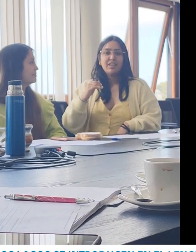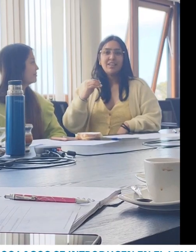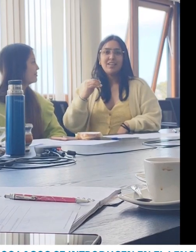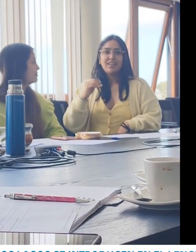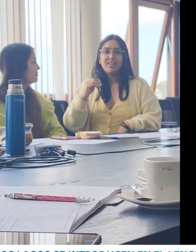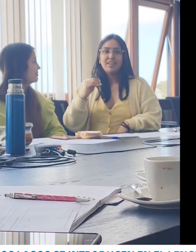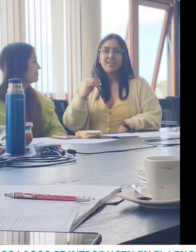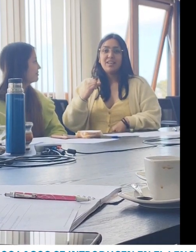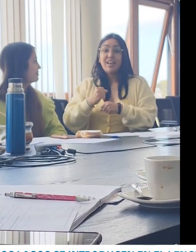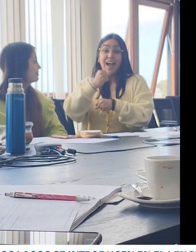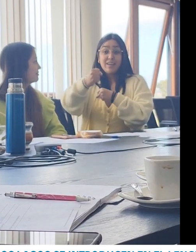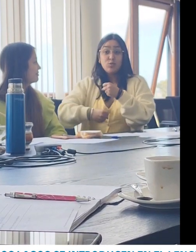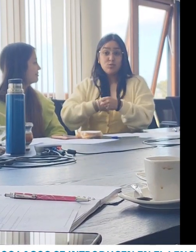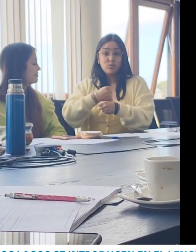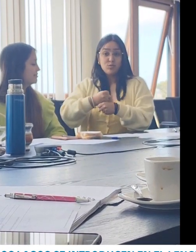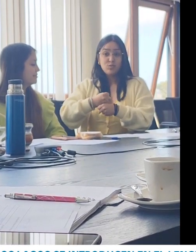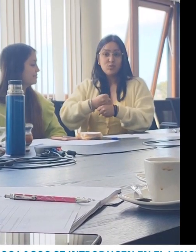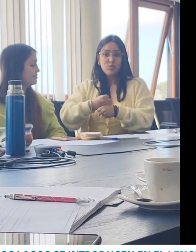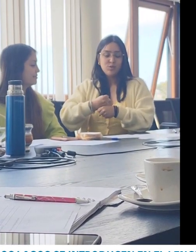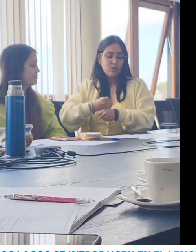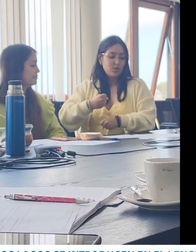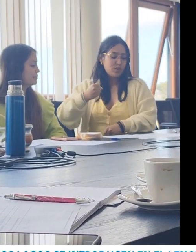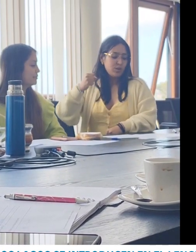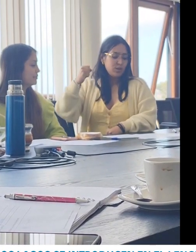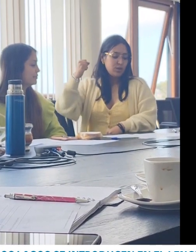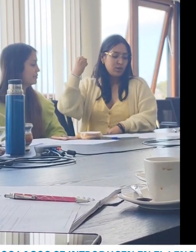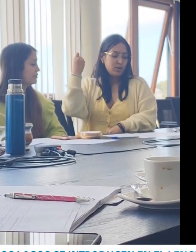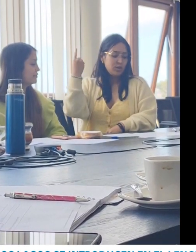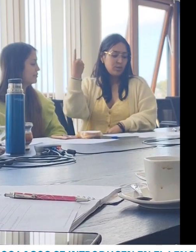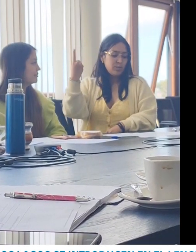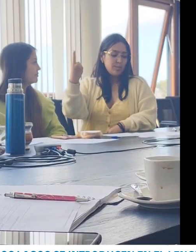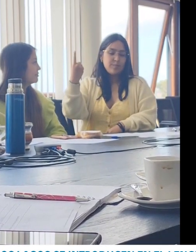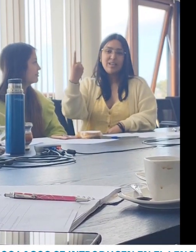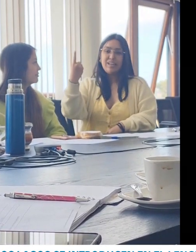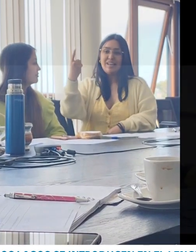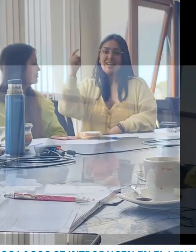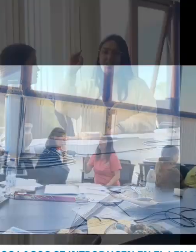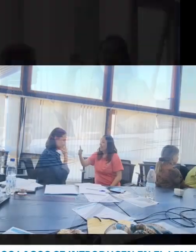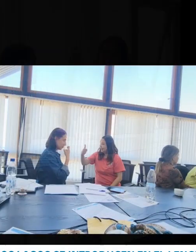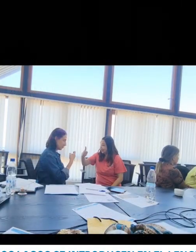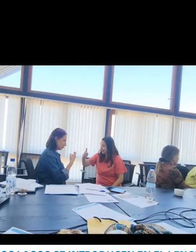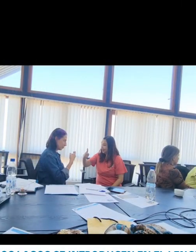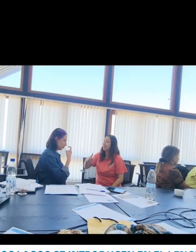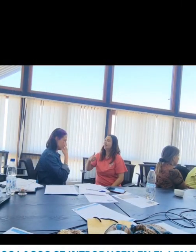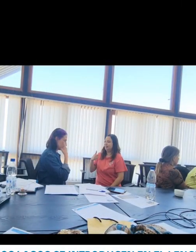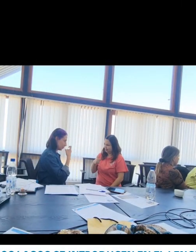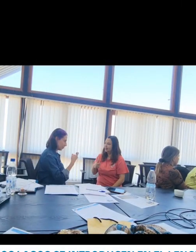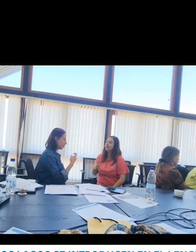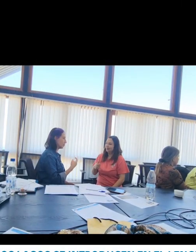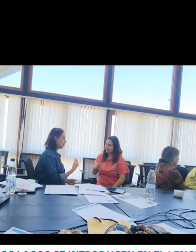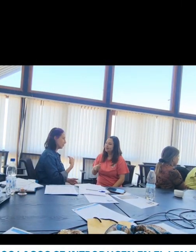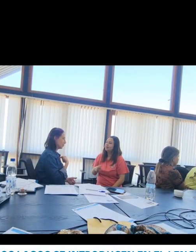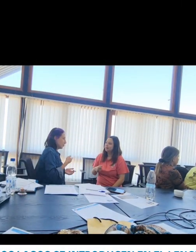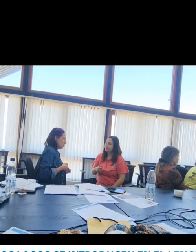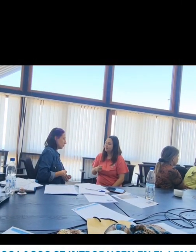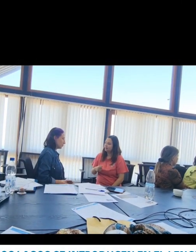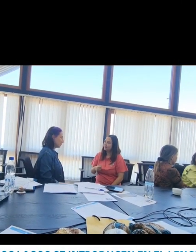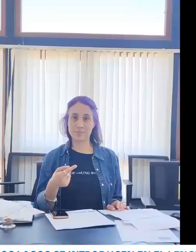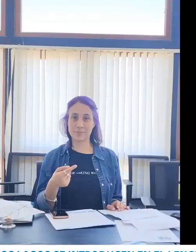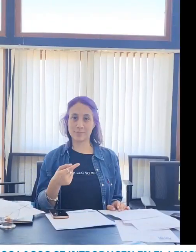Mellado, intérprete del Cialch, indicó que la ley 21.303 es la base y fundamento para que todos los servicios públicos tengan accesibilidad